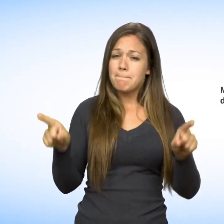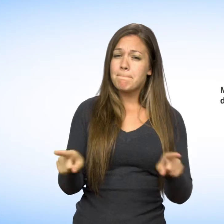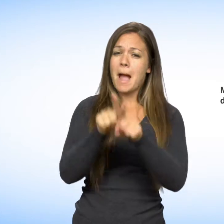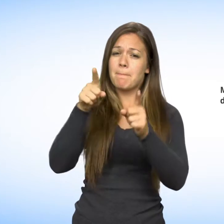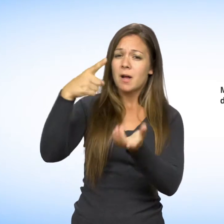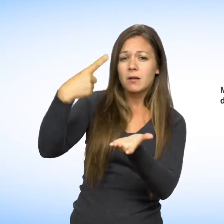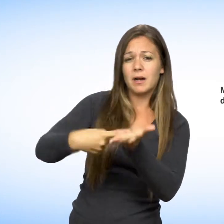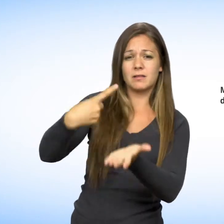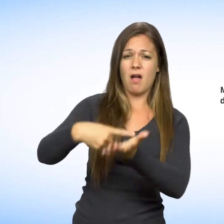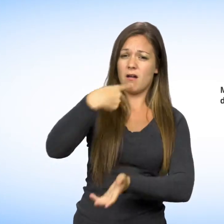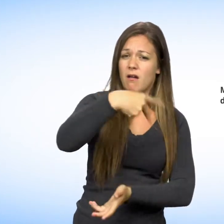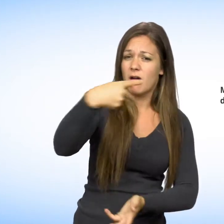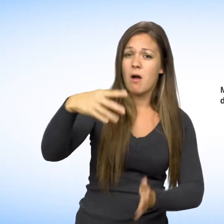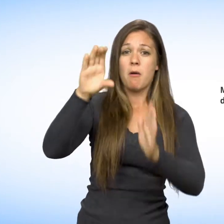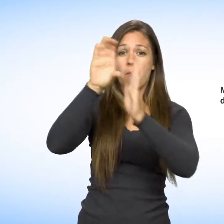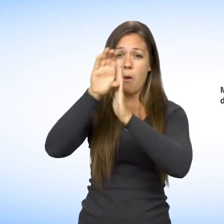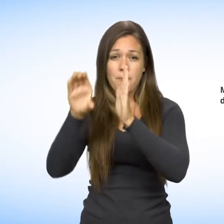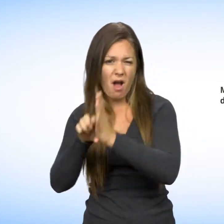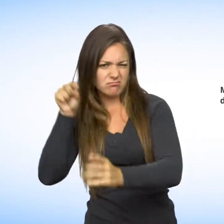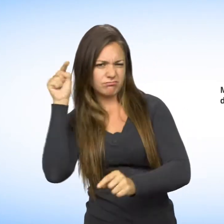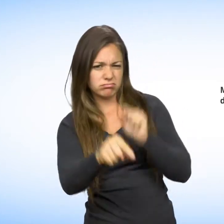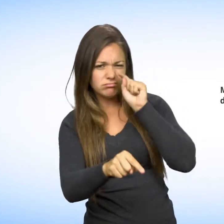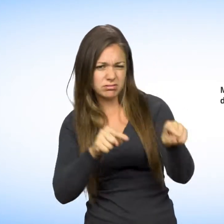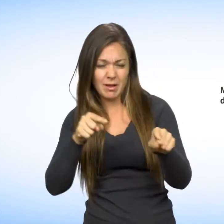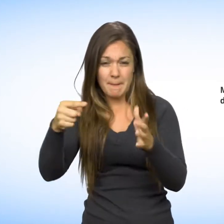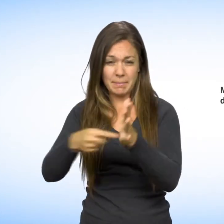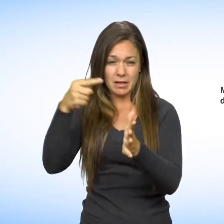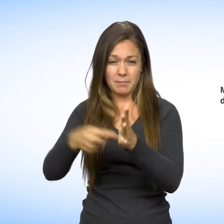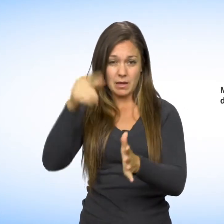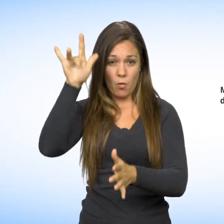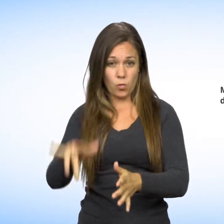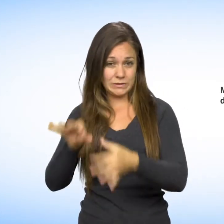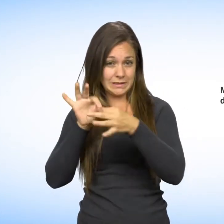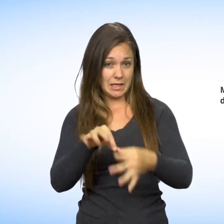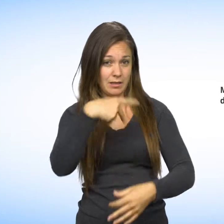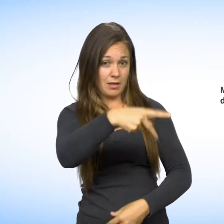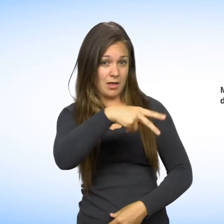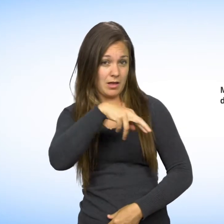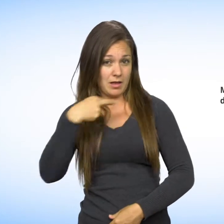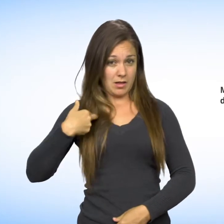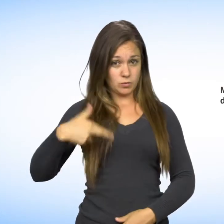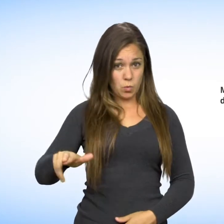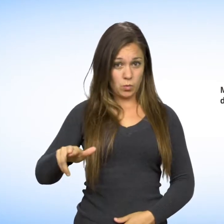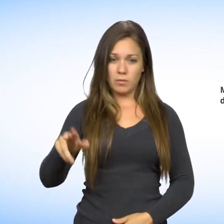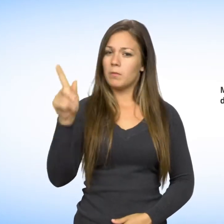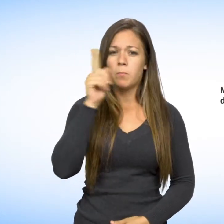De même, vous ne pouvez être la cible de commentaires ou de comportements offensants et répétés du fait de votre religion.